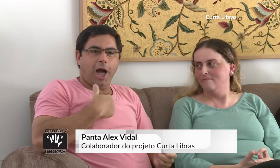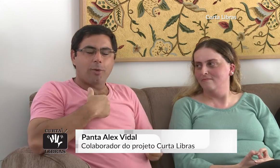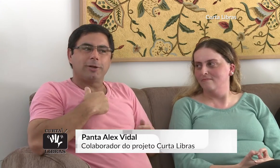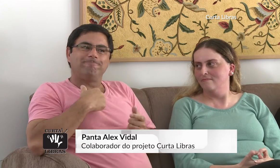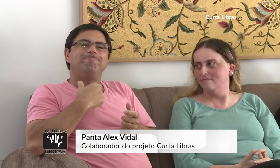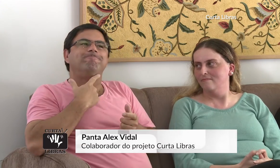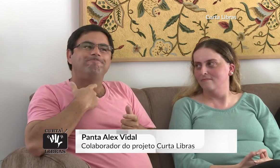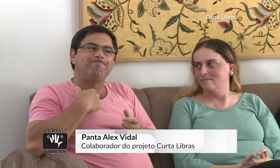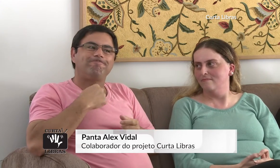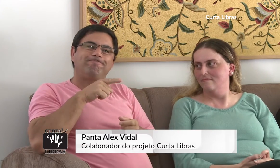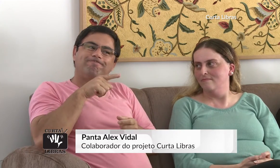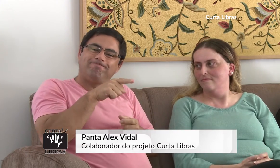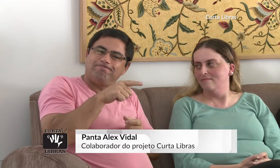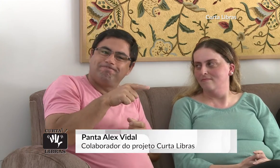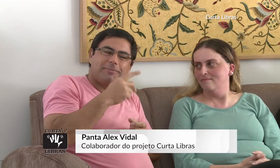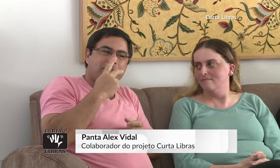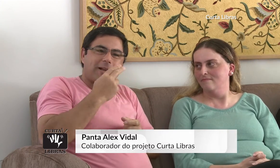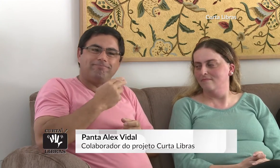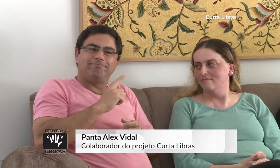Fiquei muito interessado.